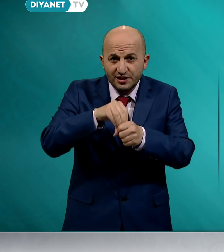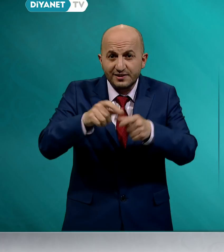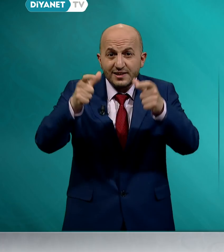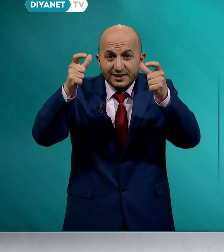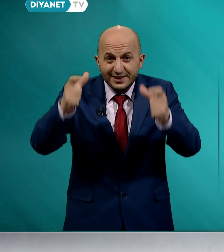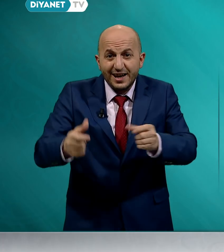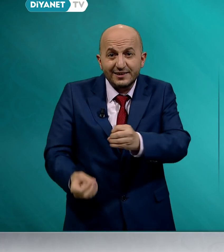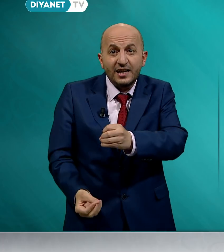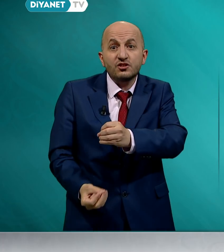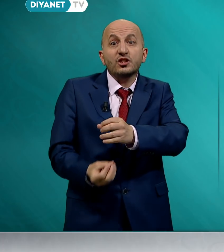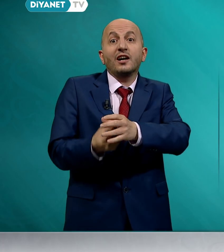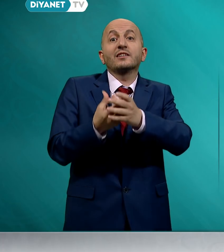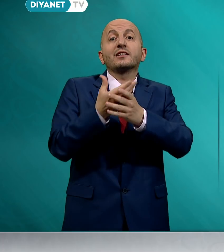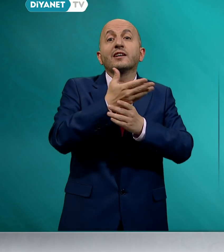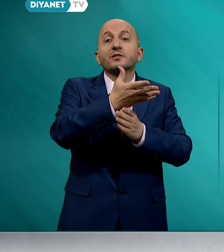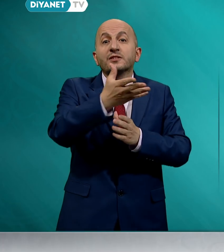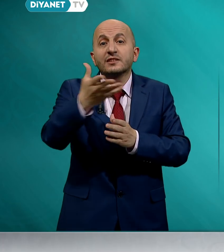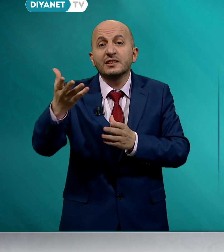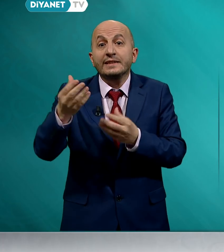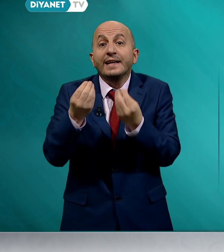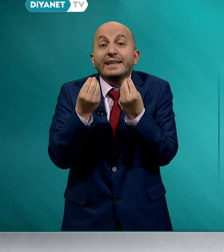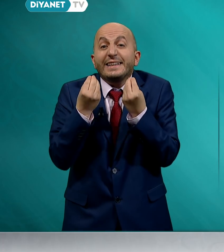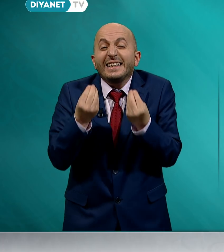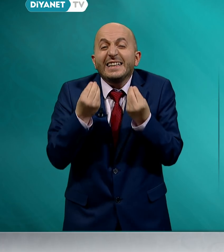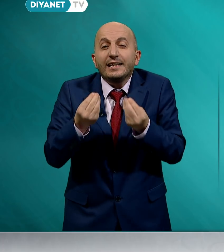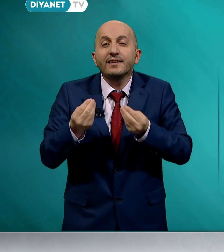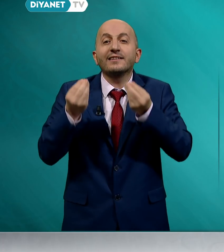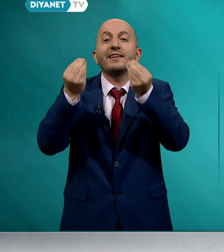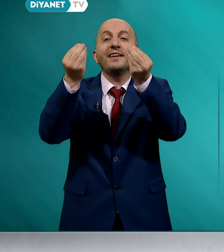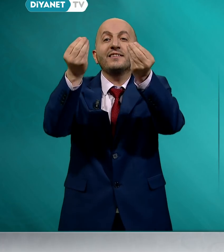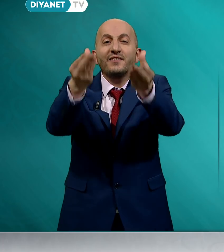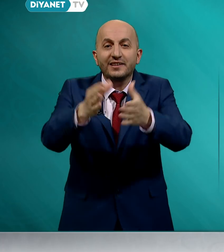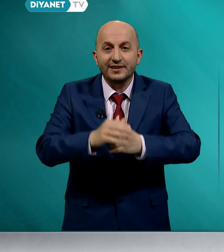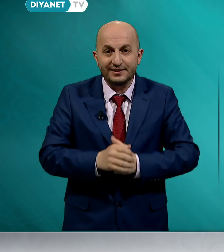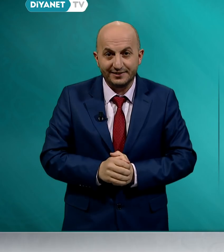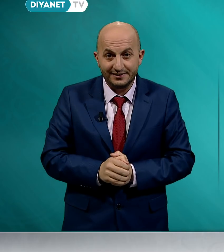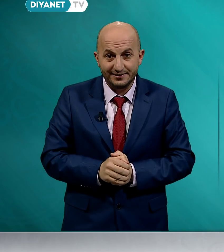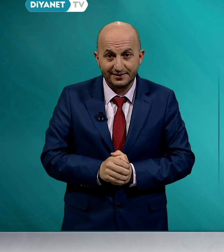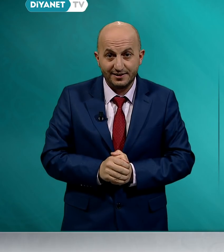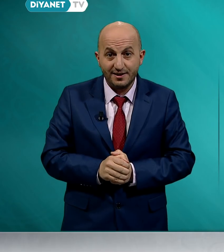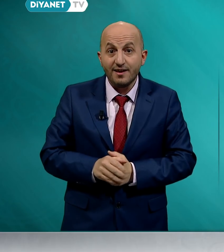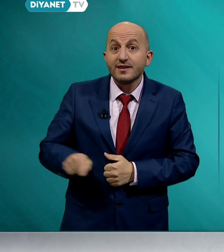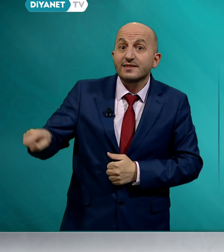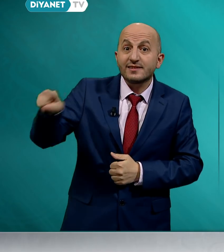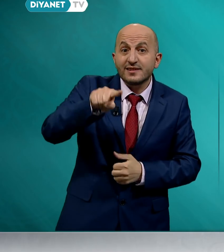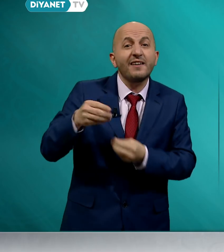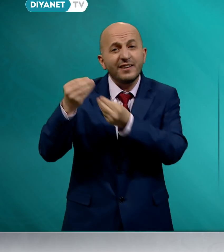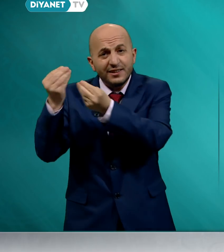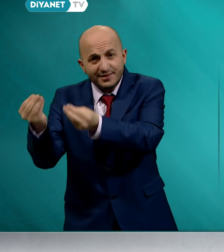yerden çıkardıklarımızın iyilerinden verin. Size verilse